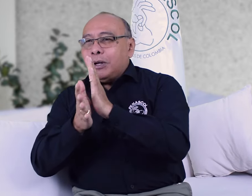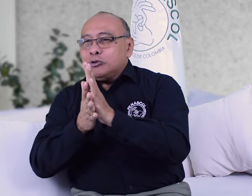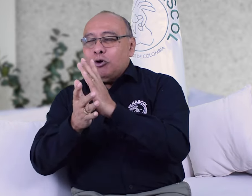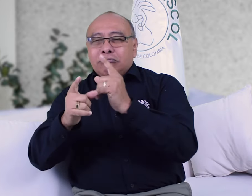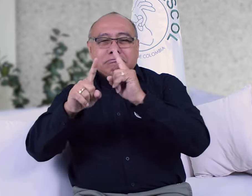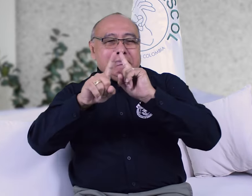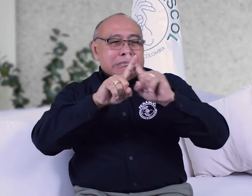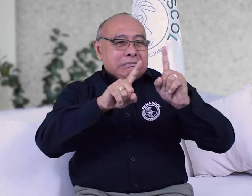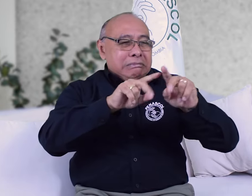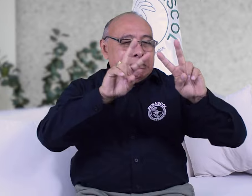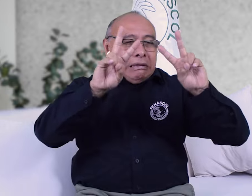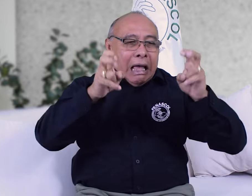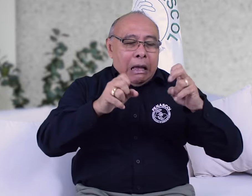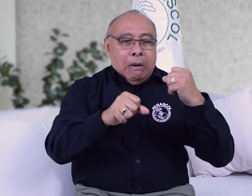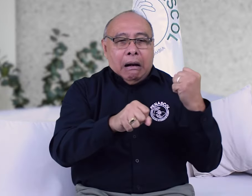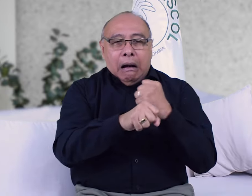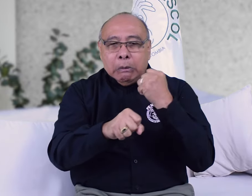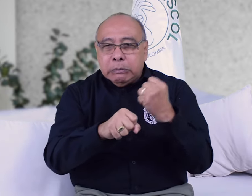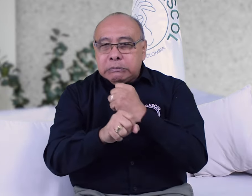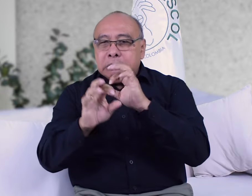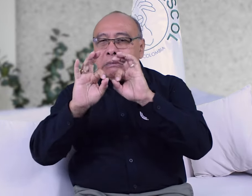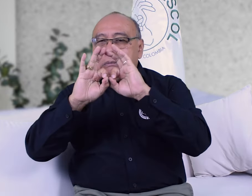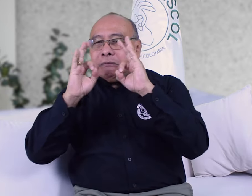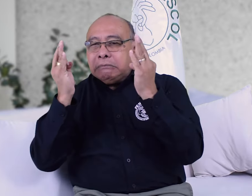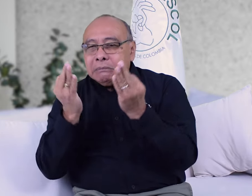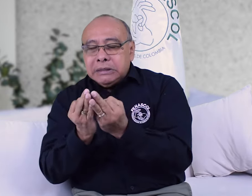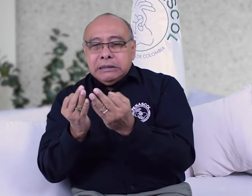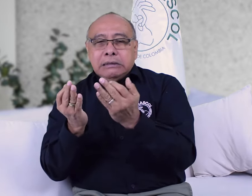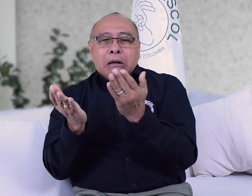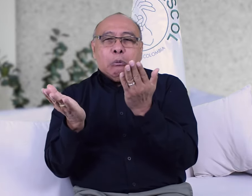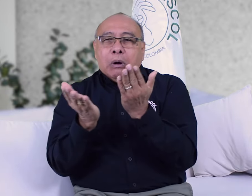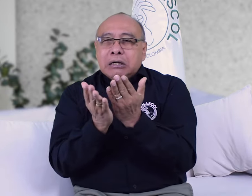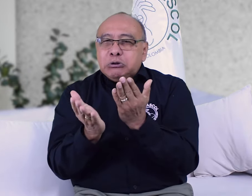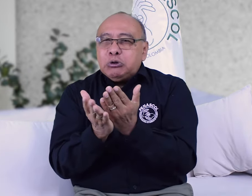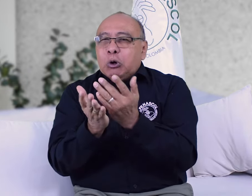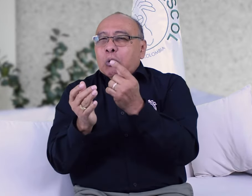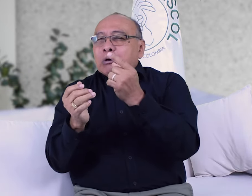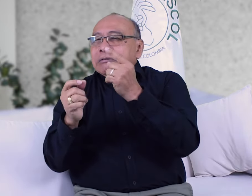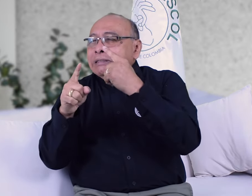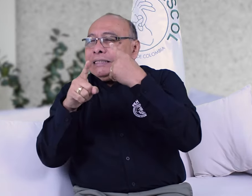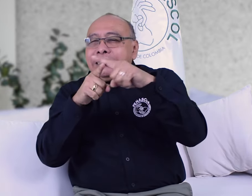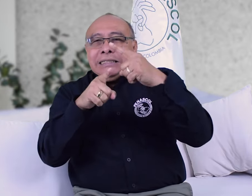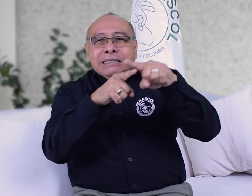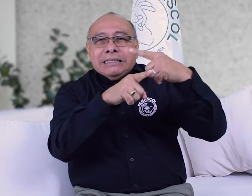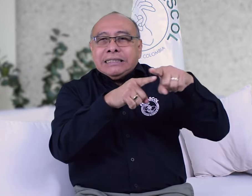información, en distintos temas, laborales, familiares, educativos, etc.